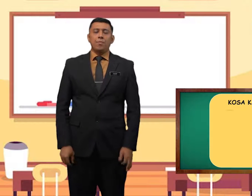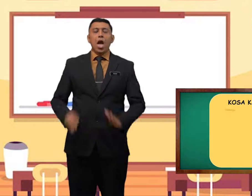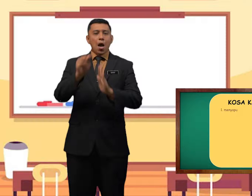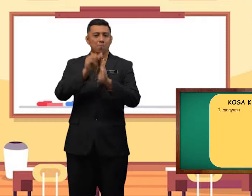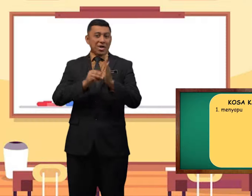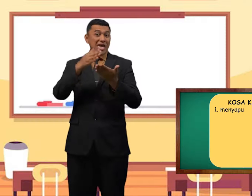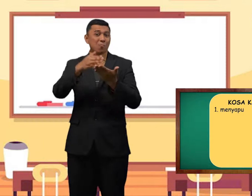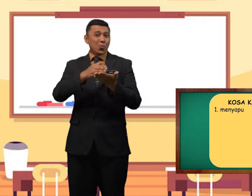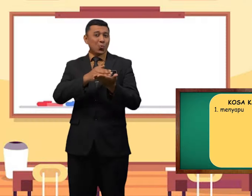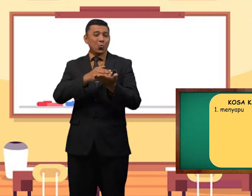menyapu,